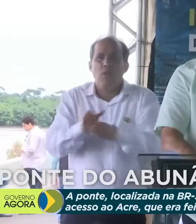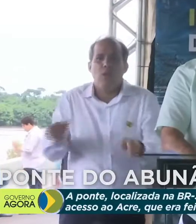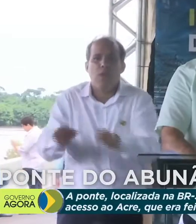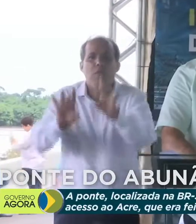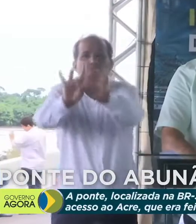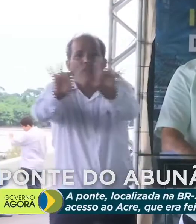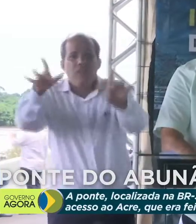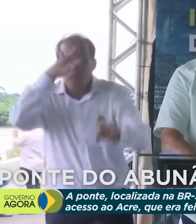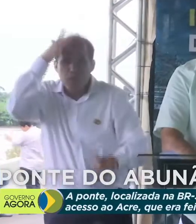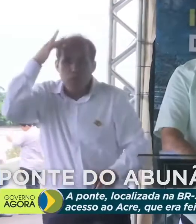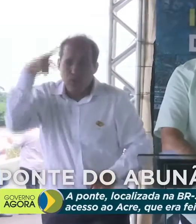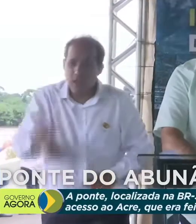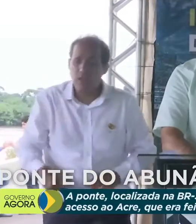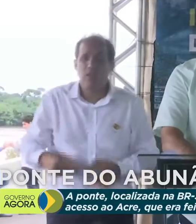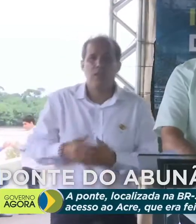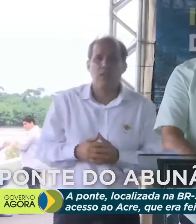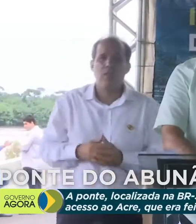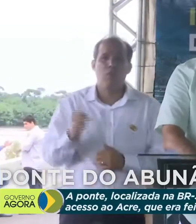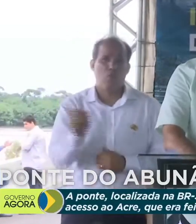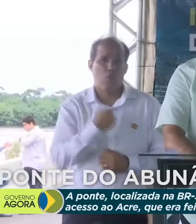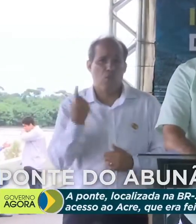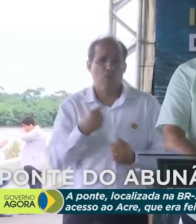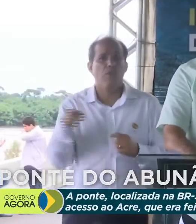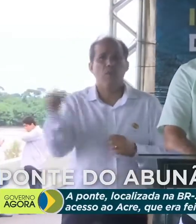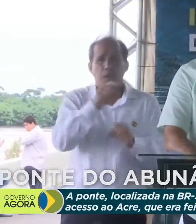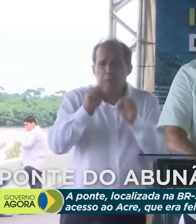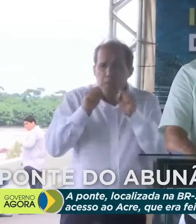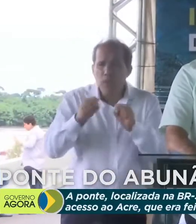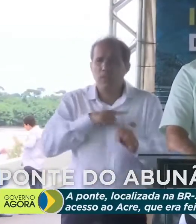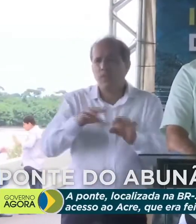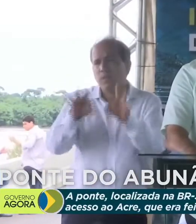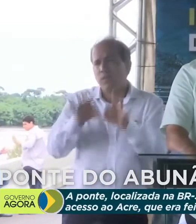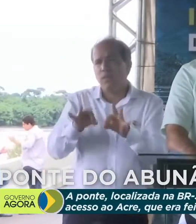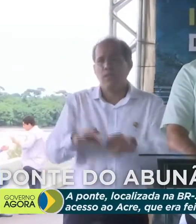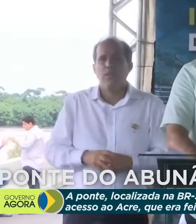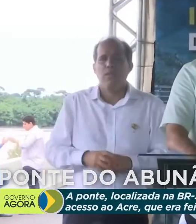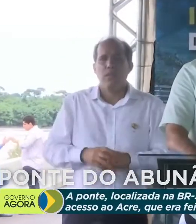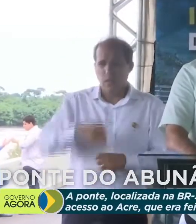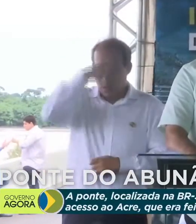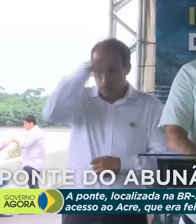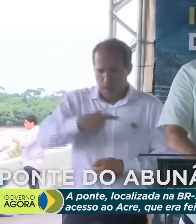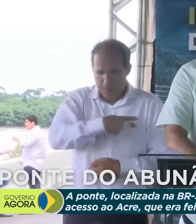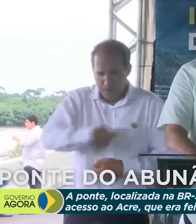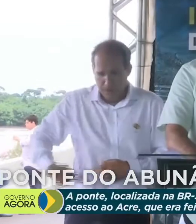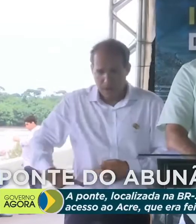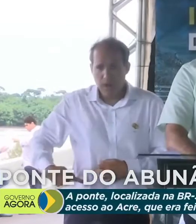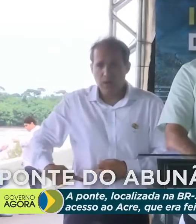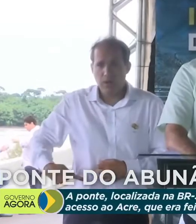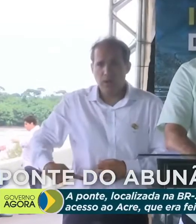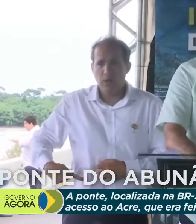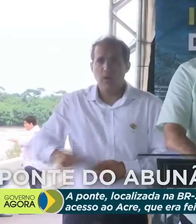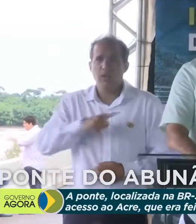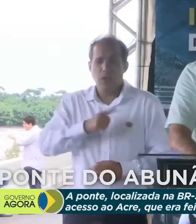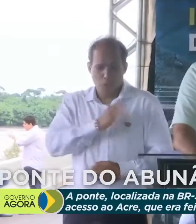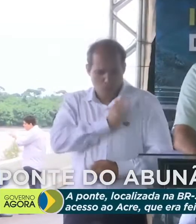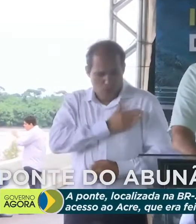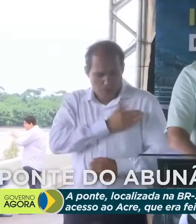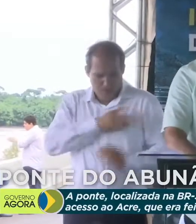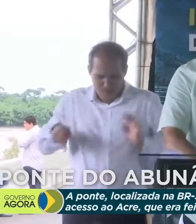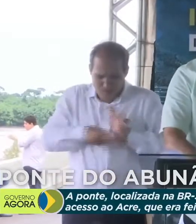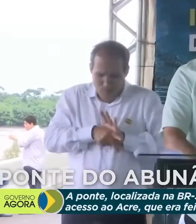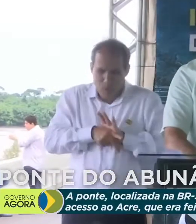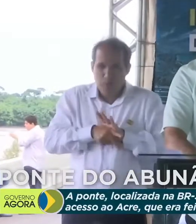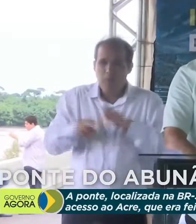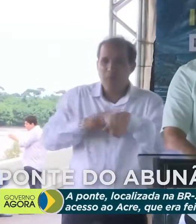de nós. Vocês podem contar com o presidente que tem o coração verde e amarelo.